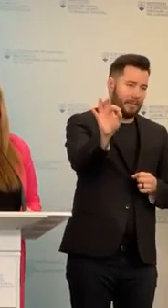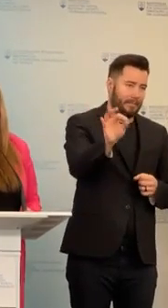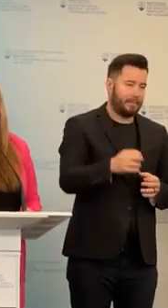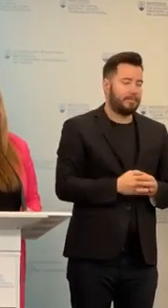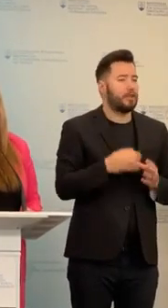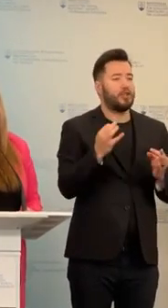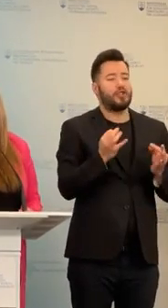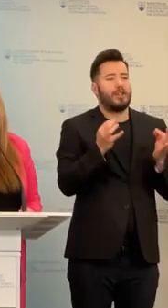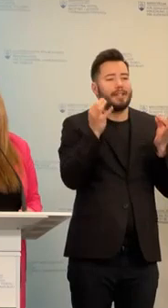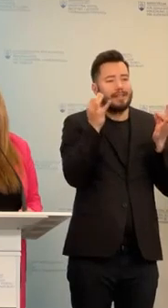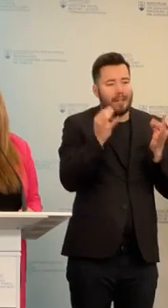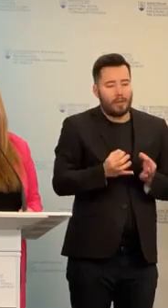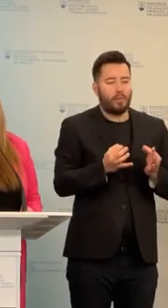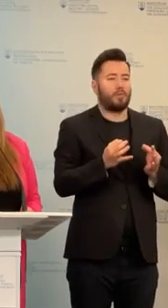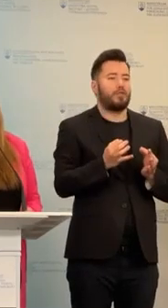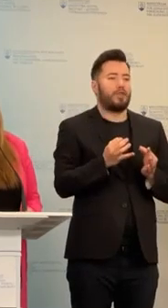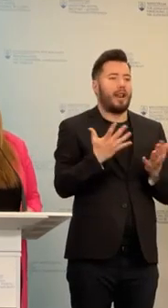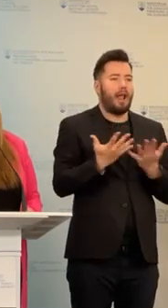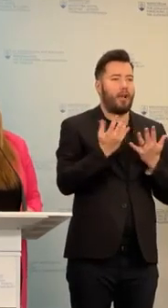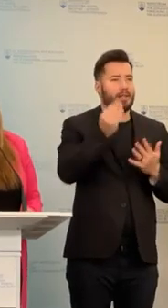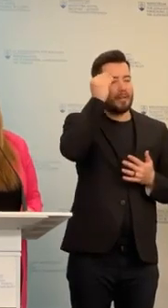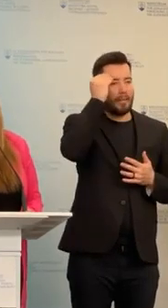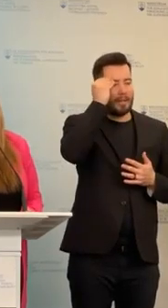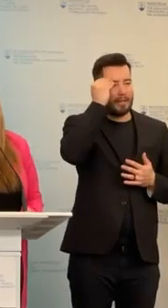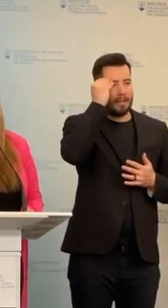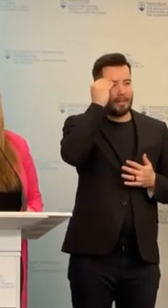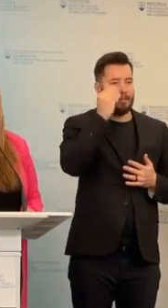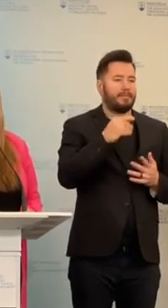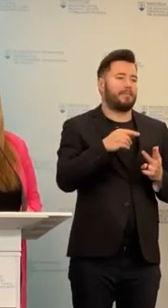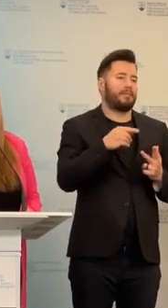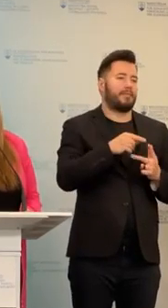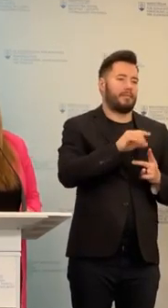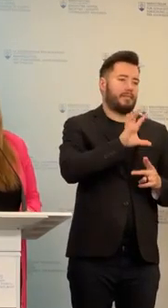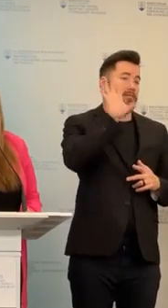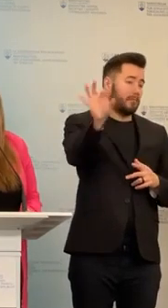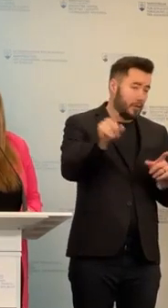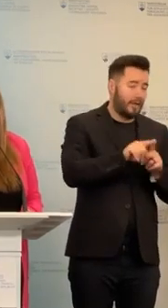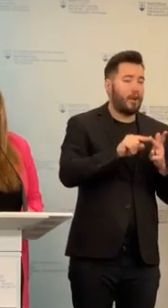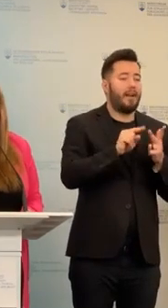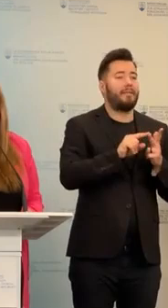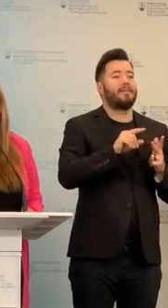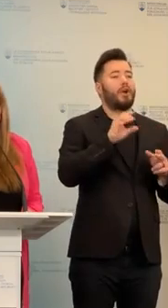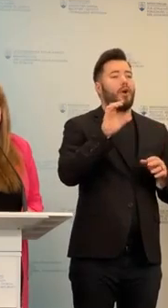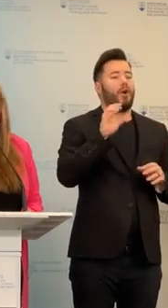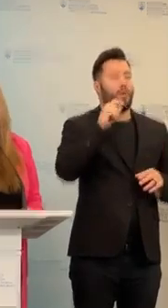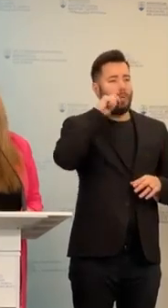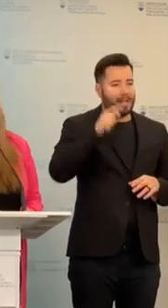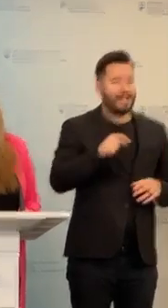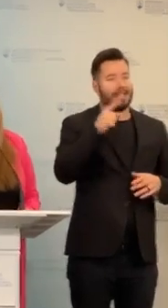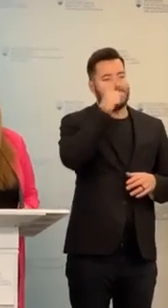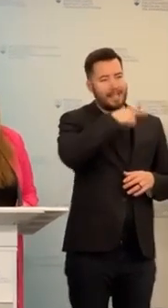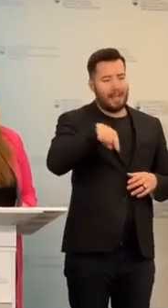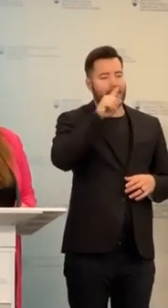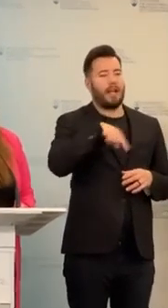a najzapamätateľnejšie v tejto chvíli je kontaktovať linku, alebo teda mail ukrajina.zavinač.minedu.sk,